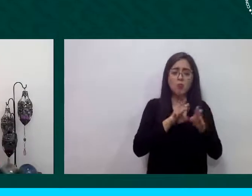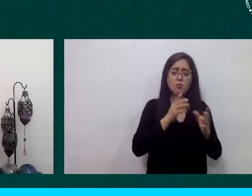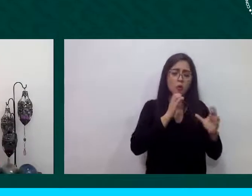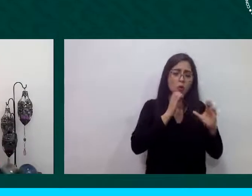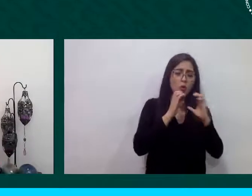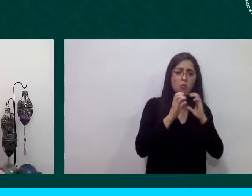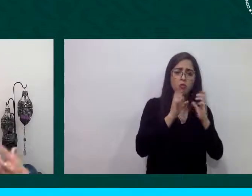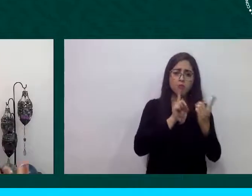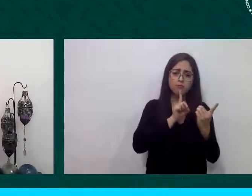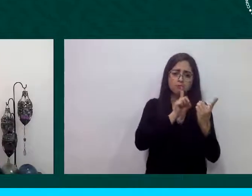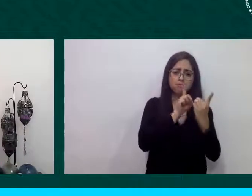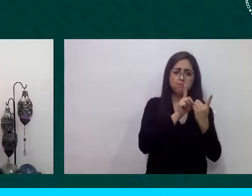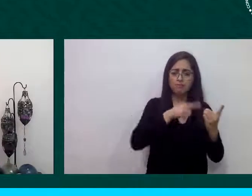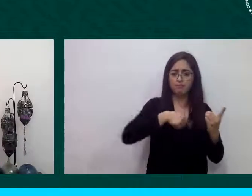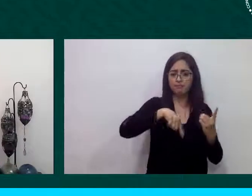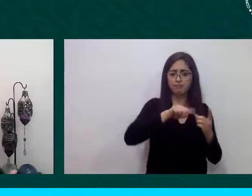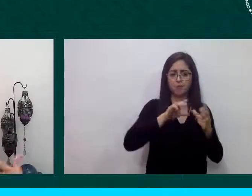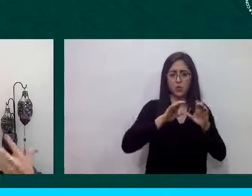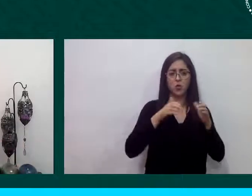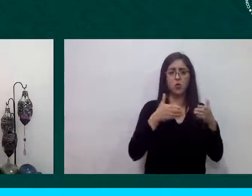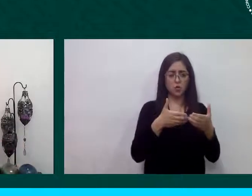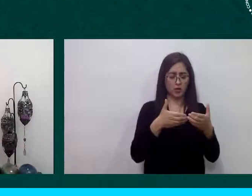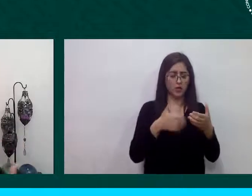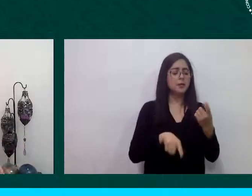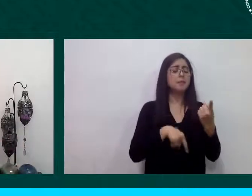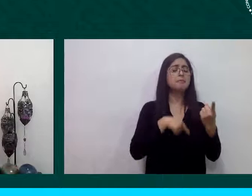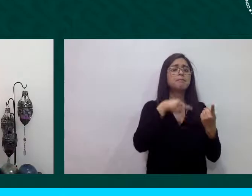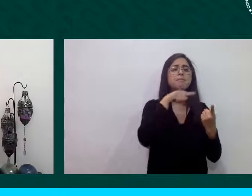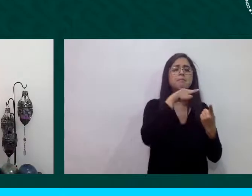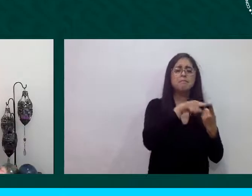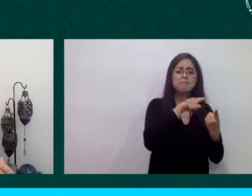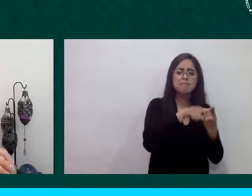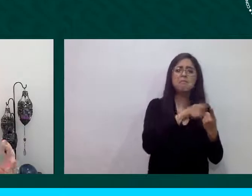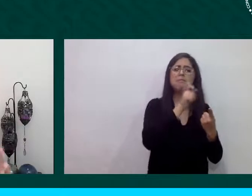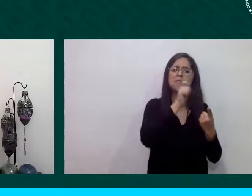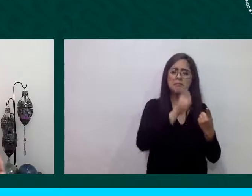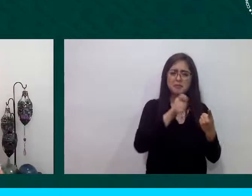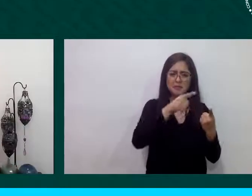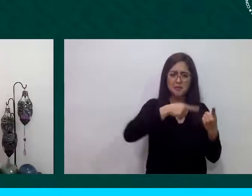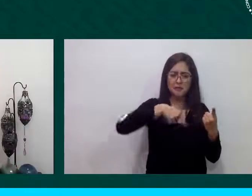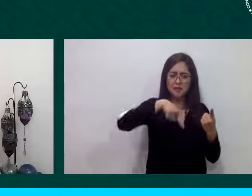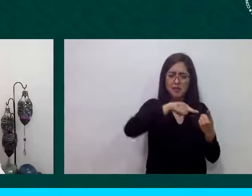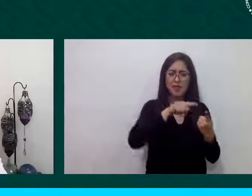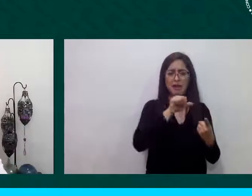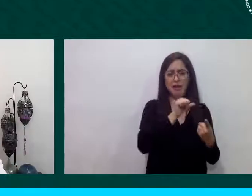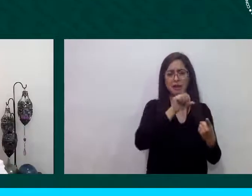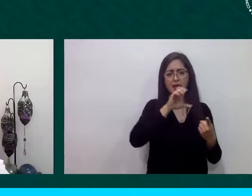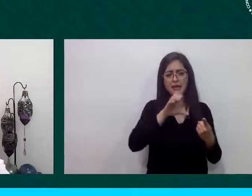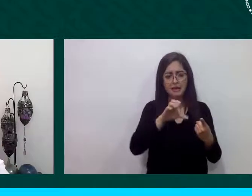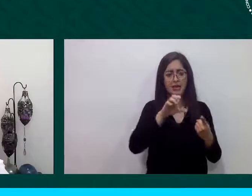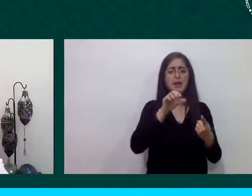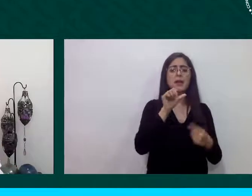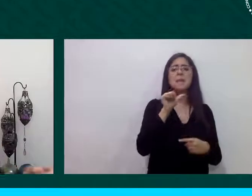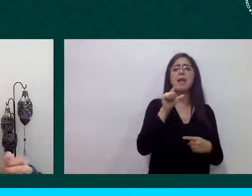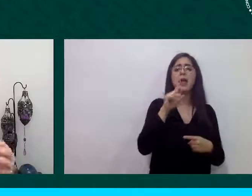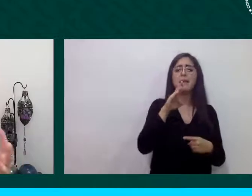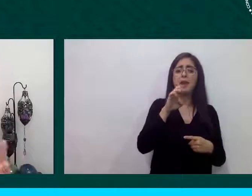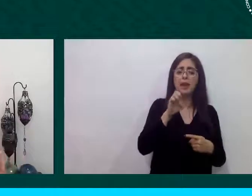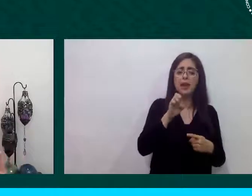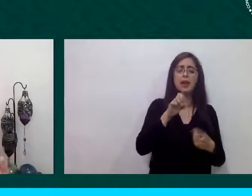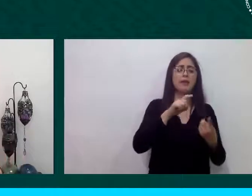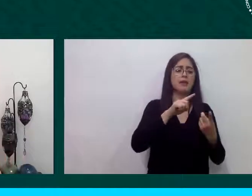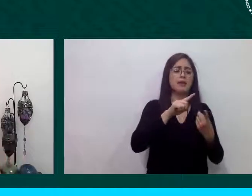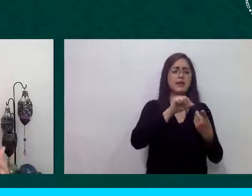asistencia sociedad civil albergue centros de día hemos tenido que ir adaptando y